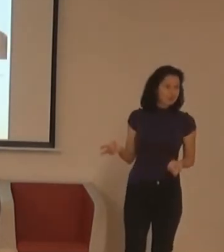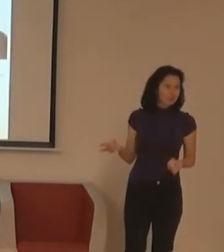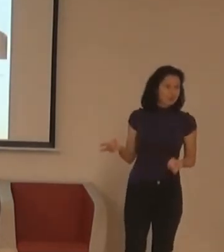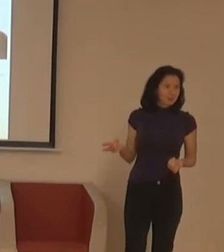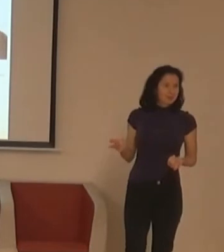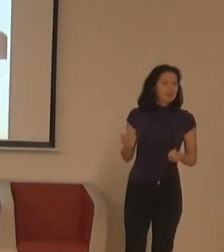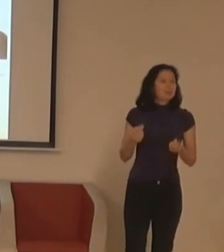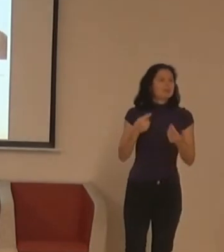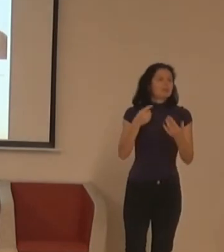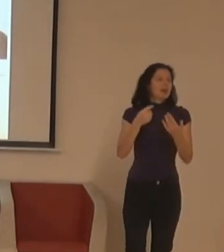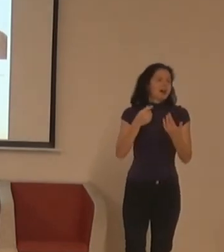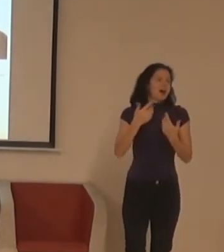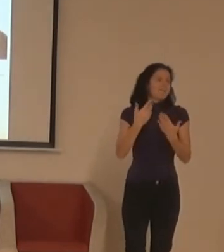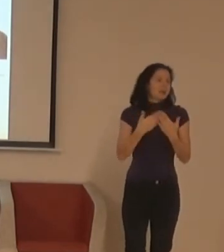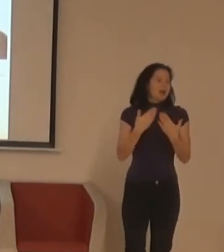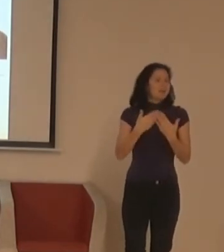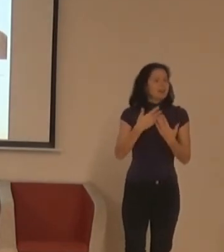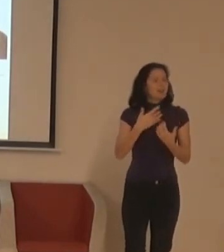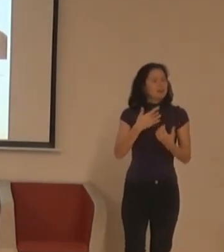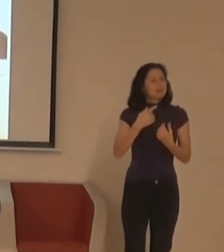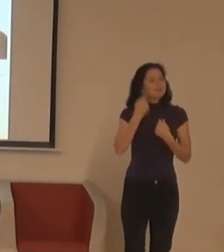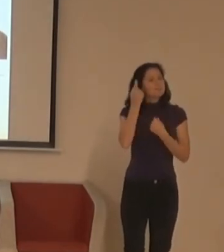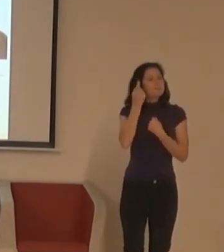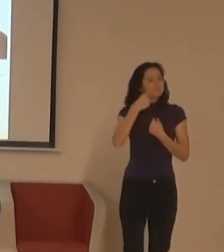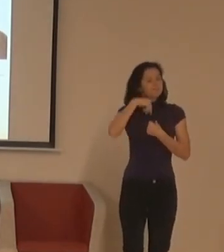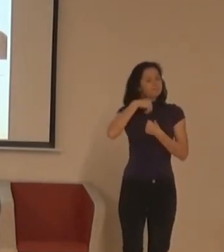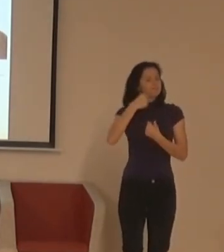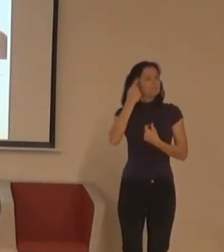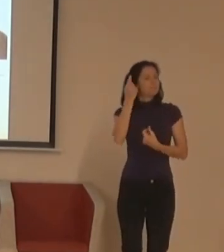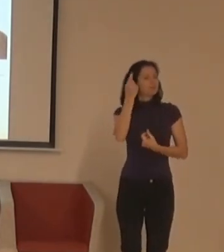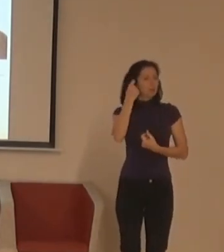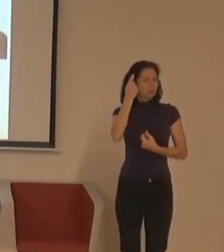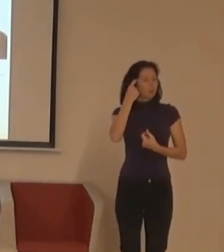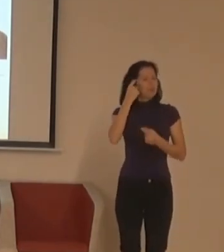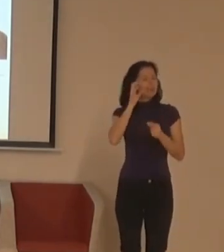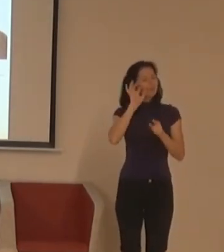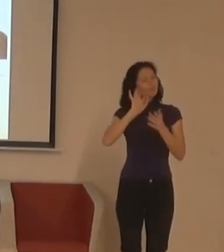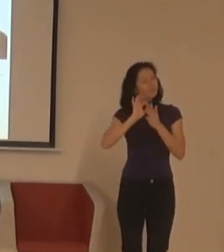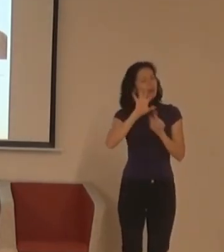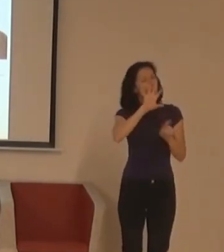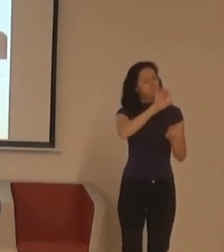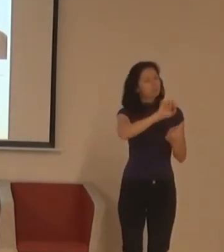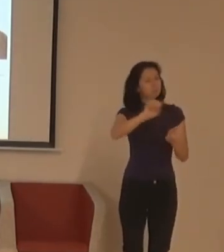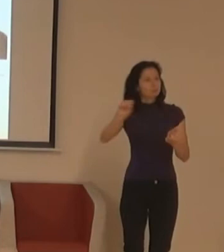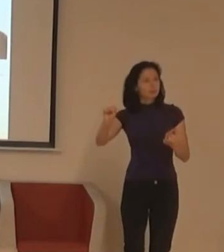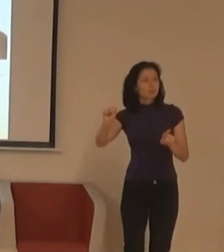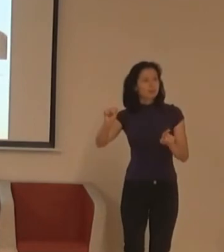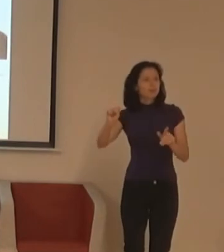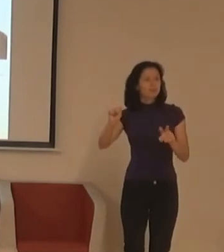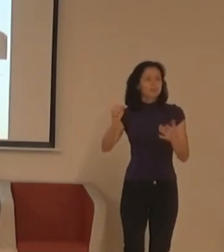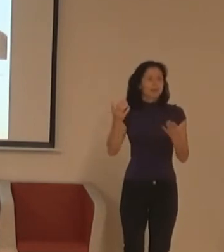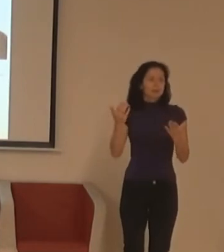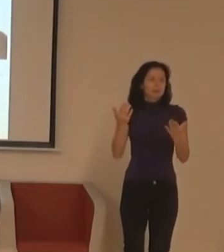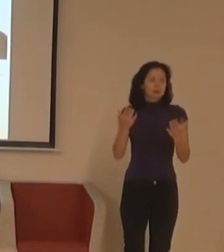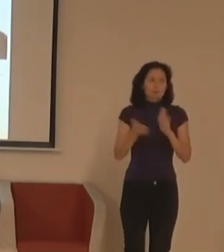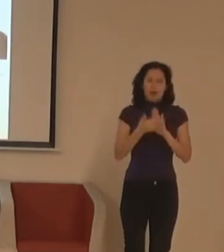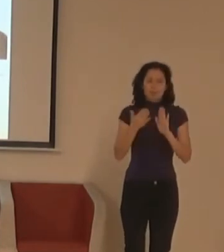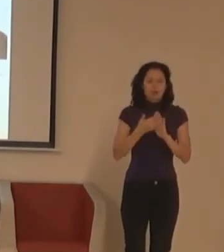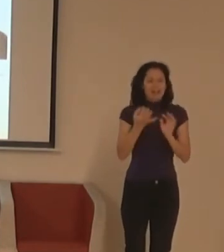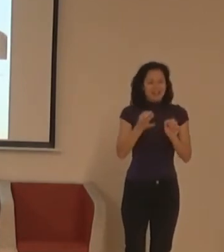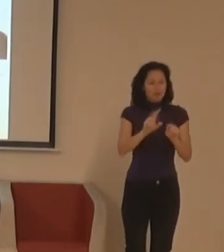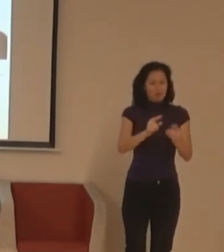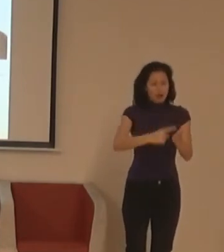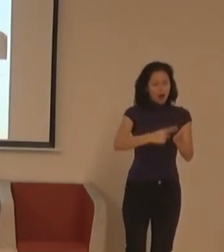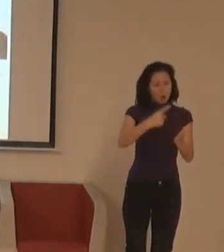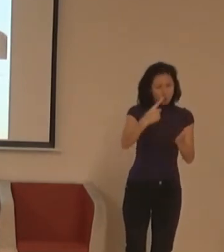Ty osobní předsudky se hrozně dobře rozpoznáme právě tehdy, že máte možnost pracovat na jakýkoliv věci, ať už vlastním osobním úkolu, nebo